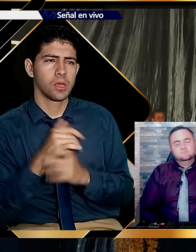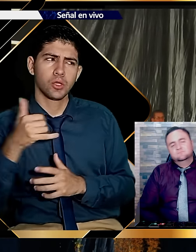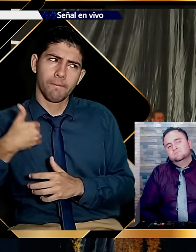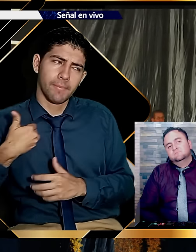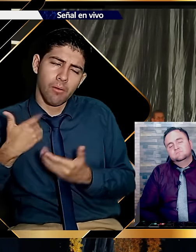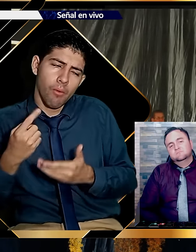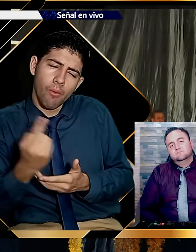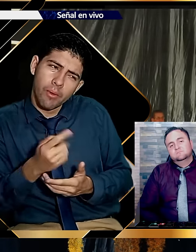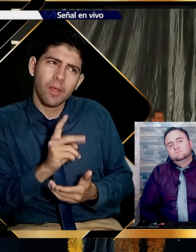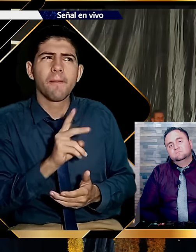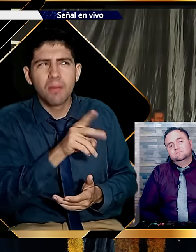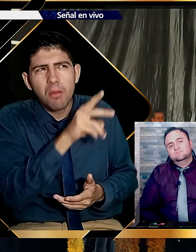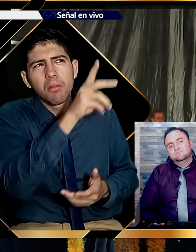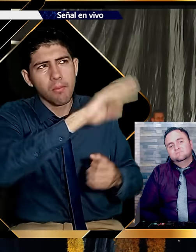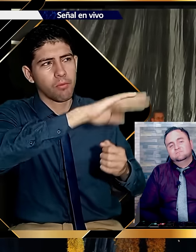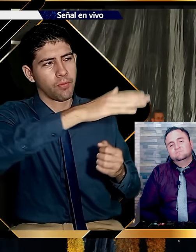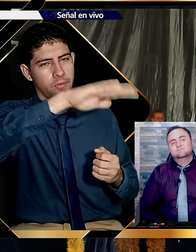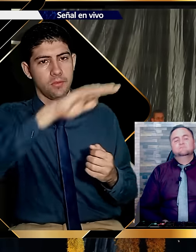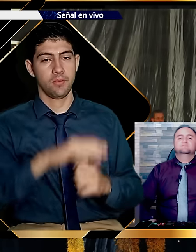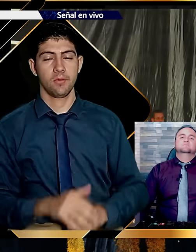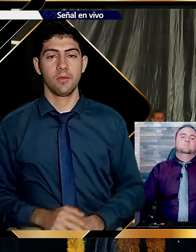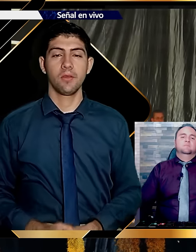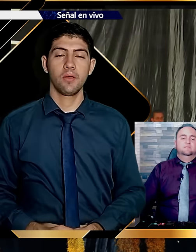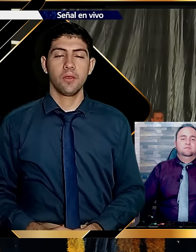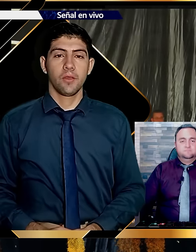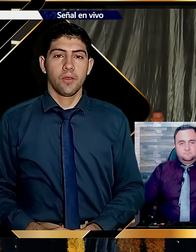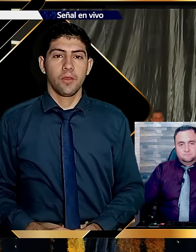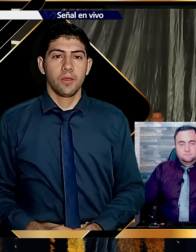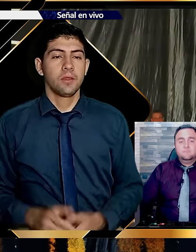Usted sabe, hay voces de ánimo por ahí que le ayudan a uno y son los más cercanos, ¿no?